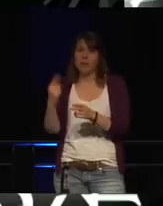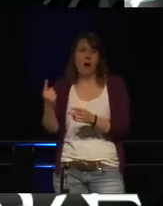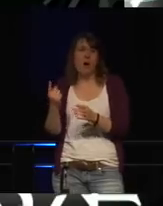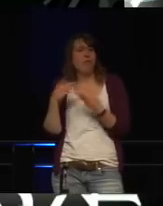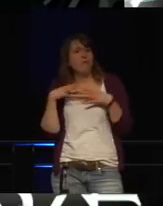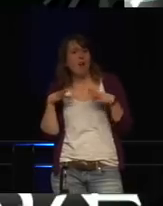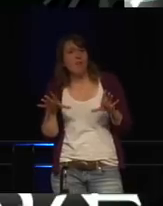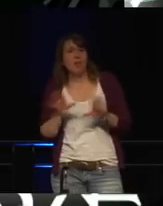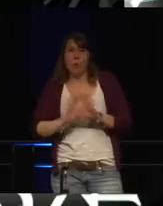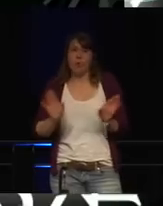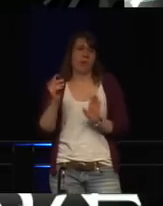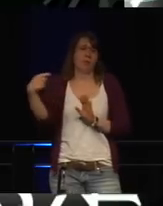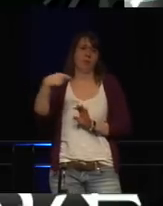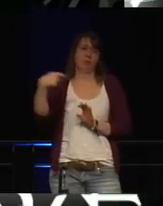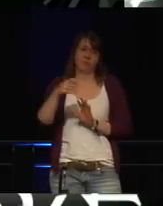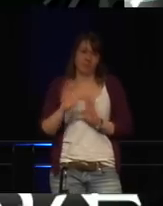auch kein Geld bekommen.